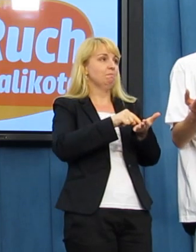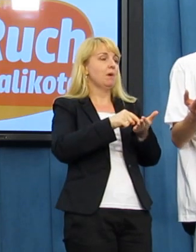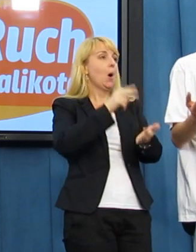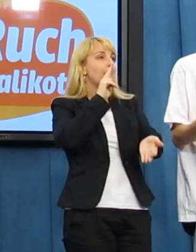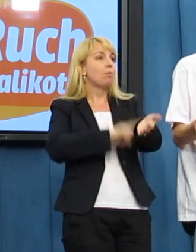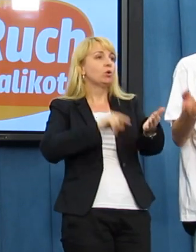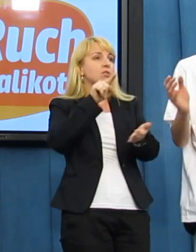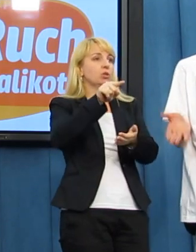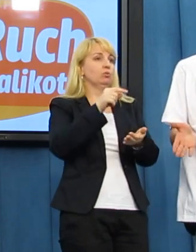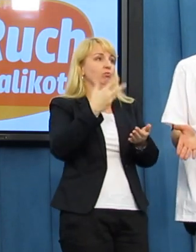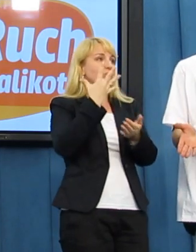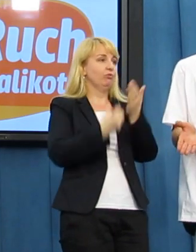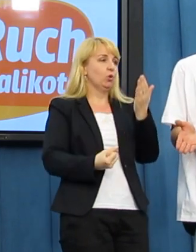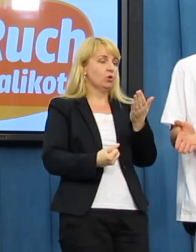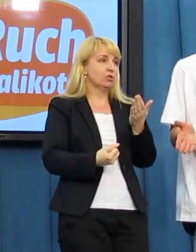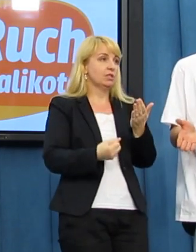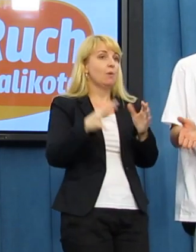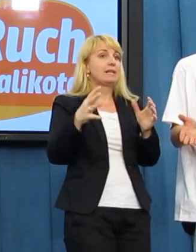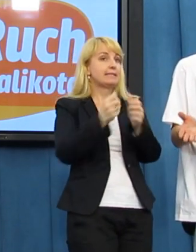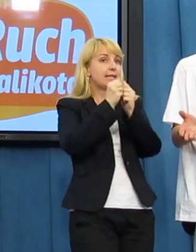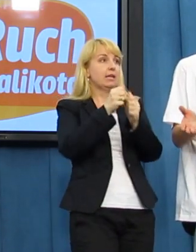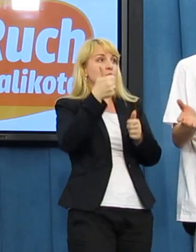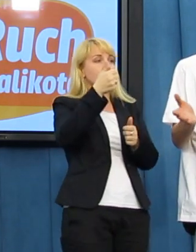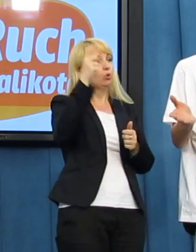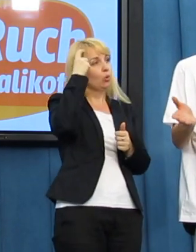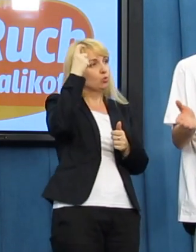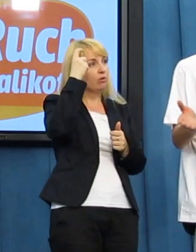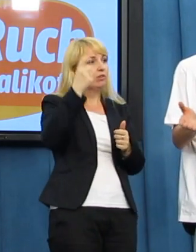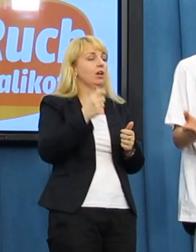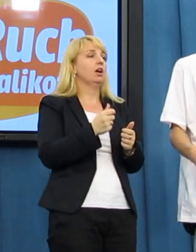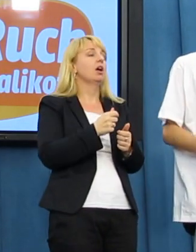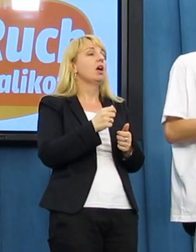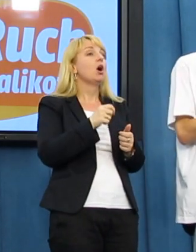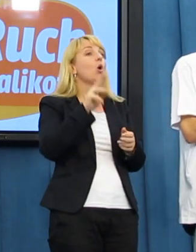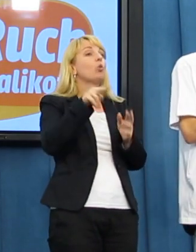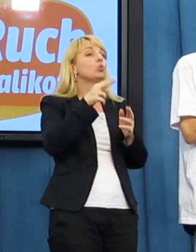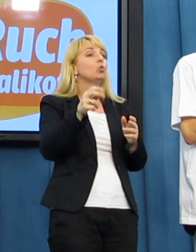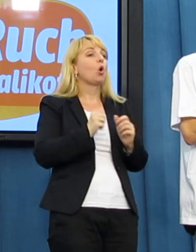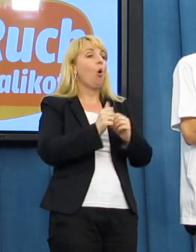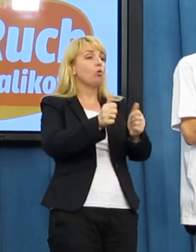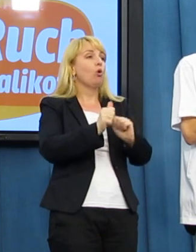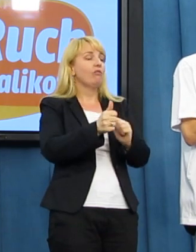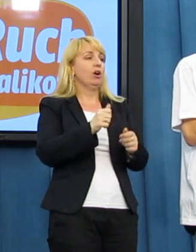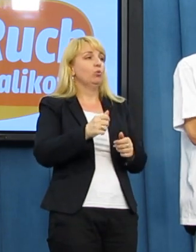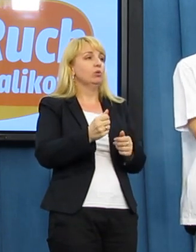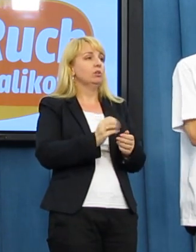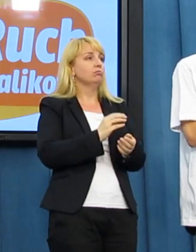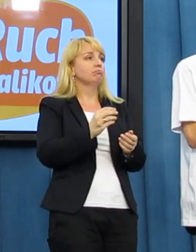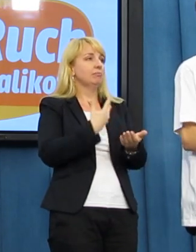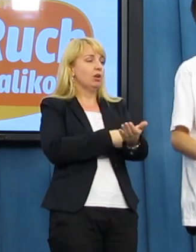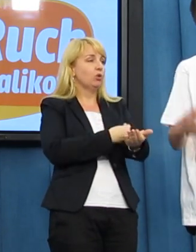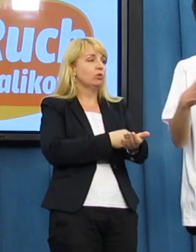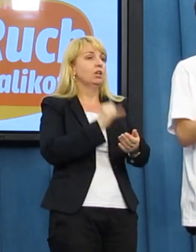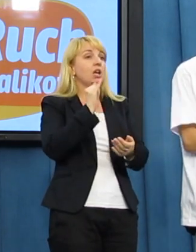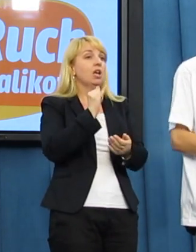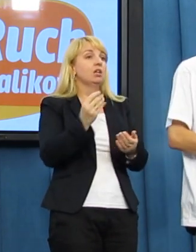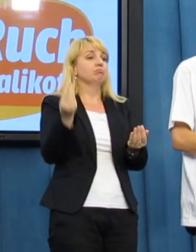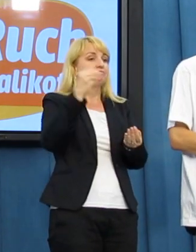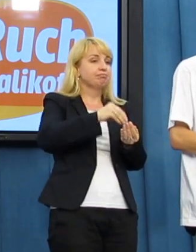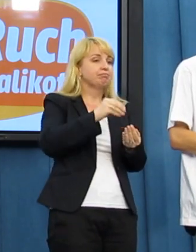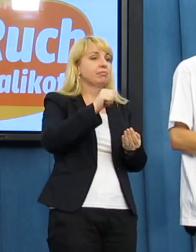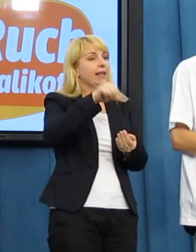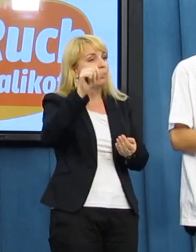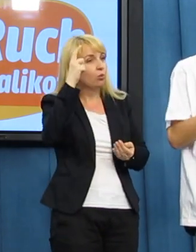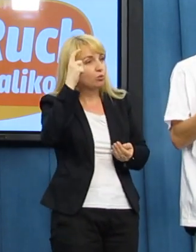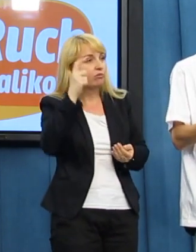wykorzystała, znalazła jednego z jakiegoś plantatora i dołożyła do tego jednego. Zmusili ich